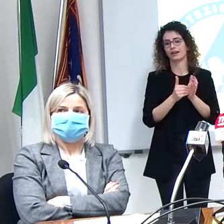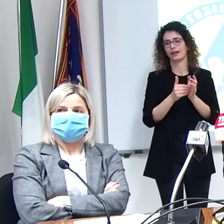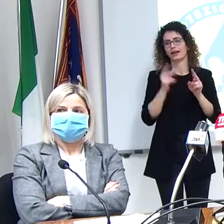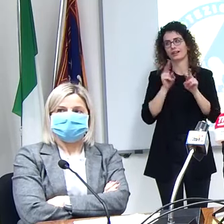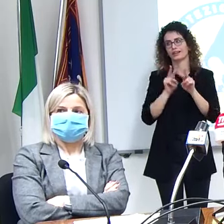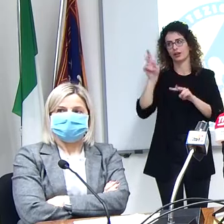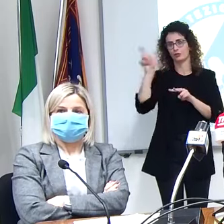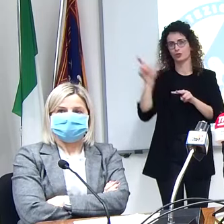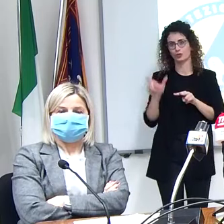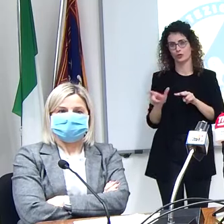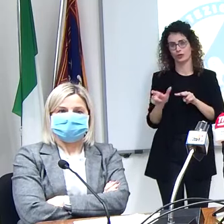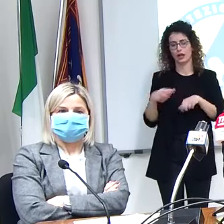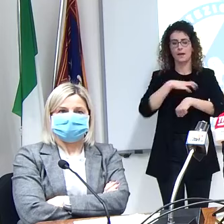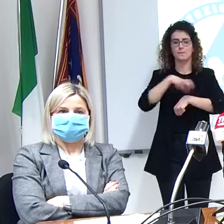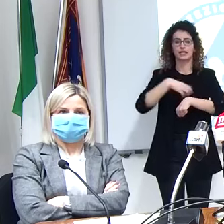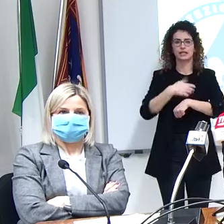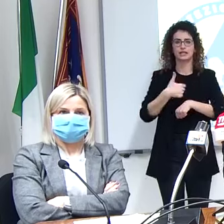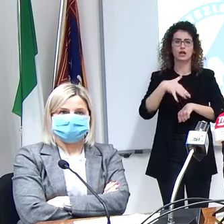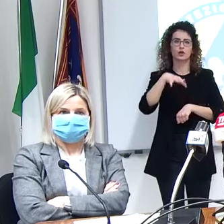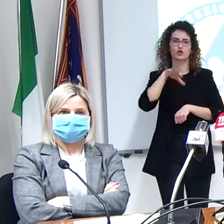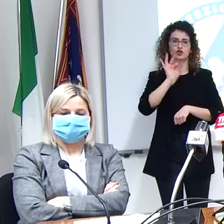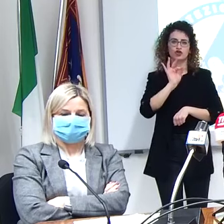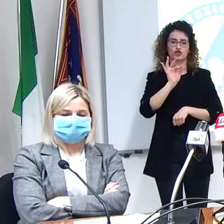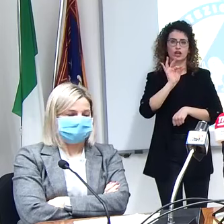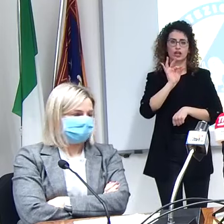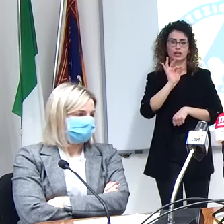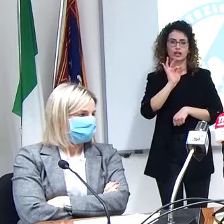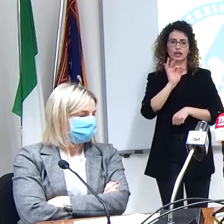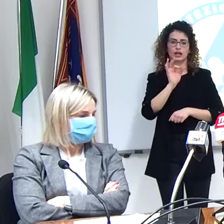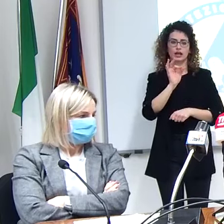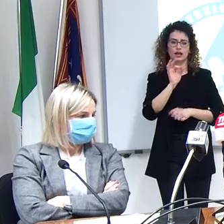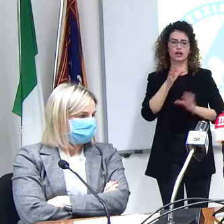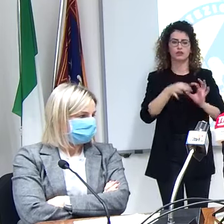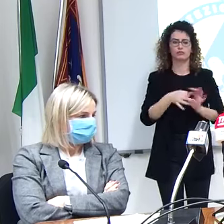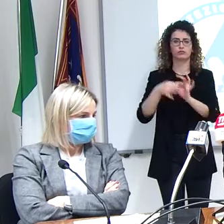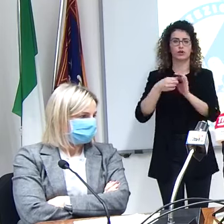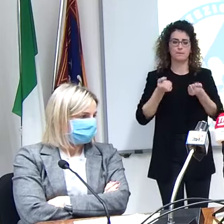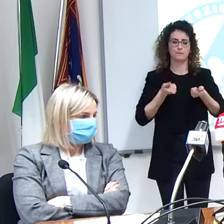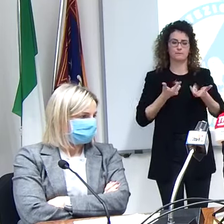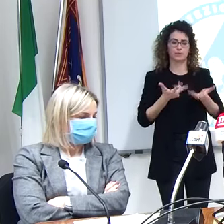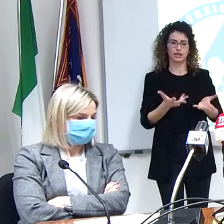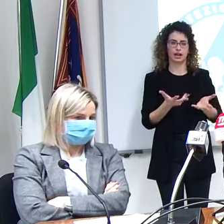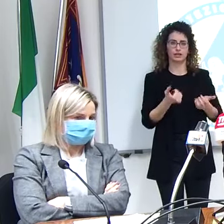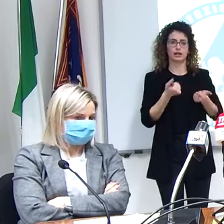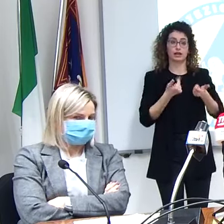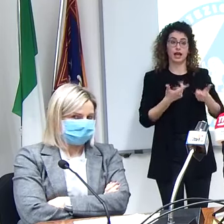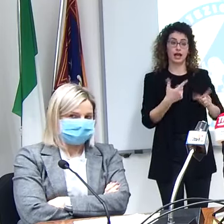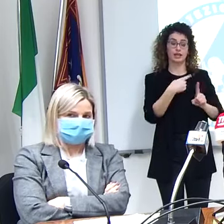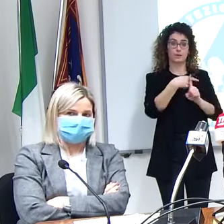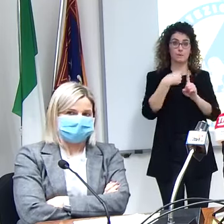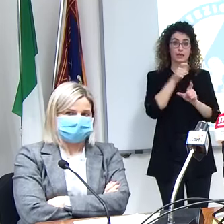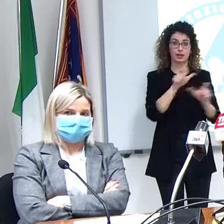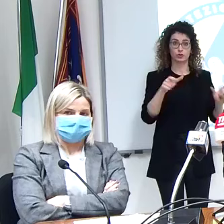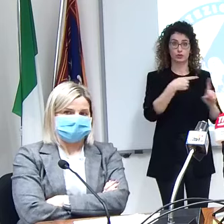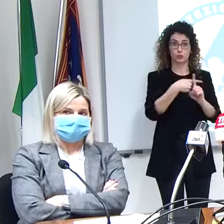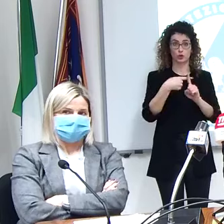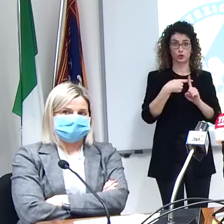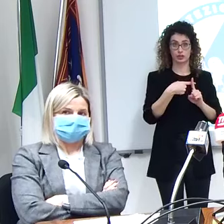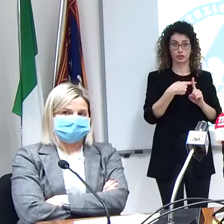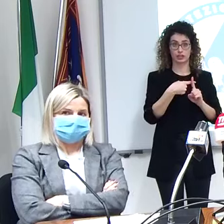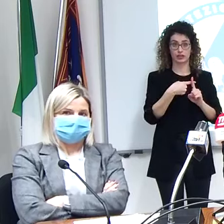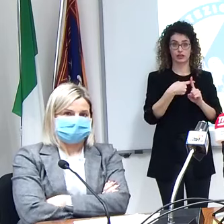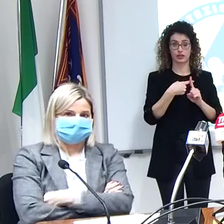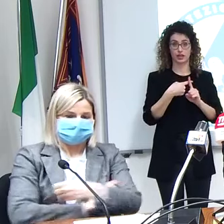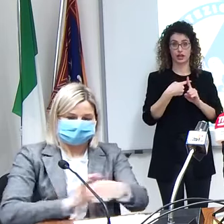decide sulla base dei dati dei positivi forniti dall'istituto